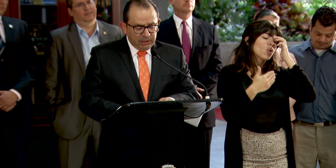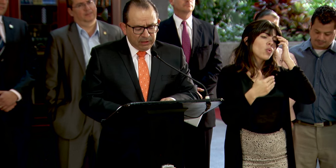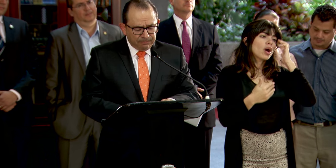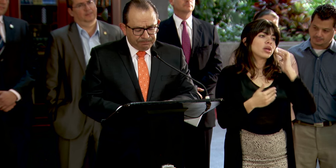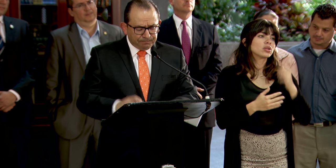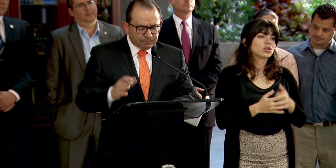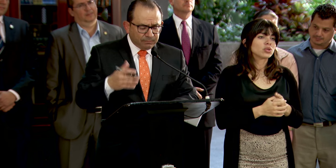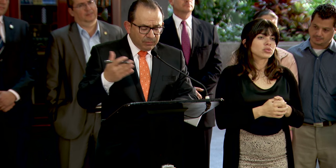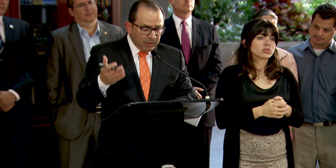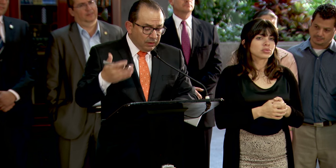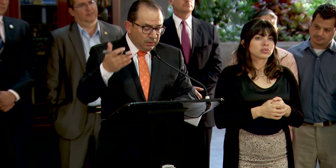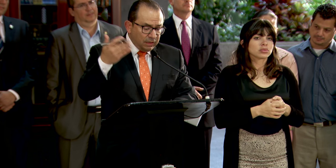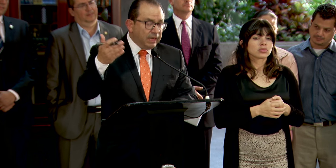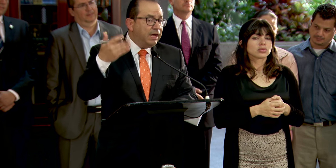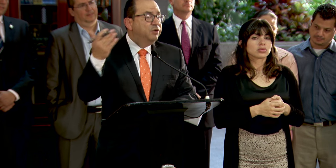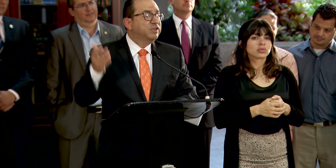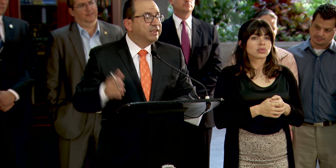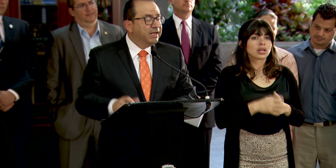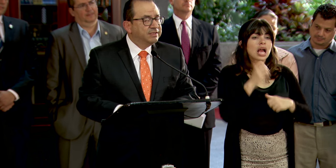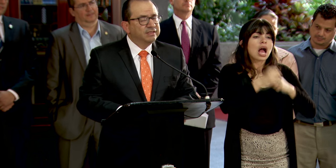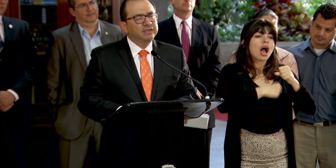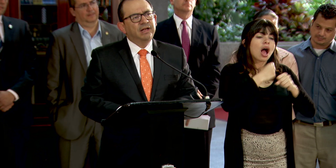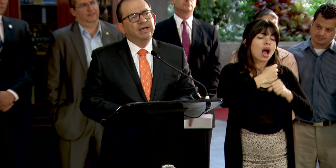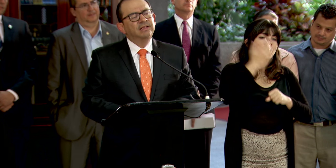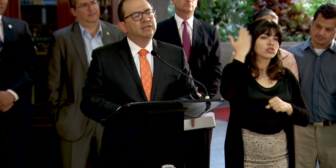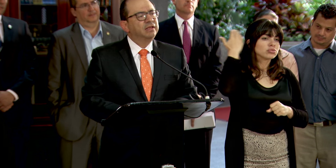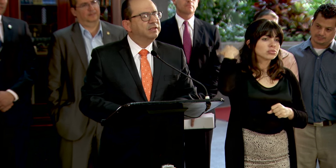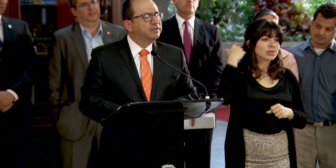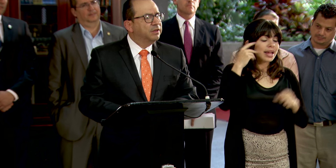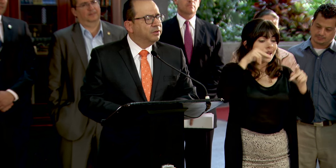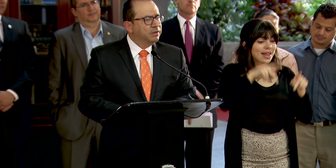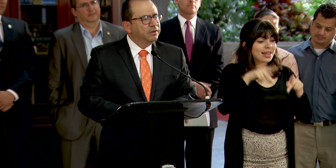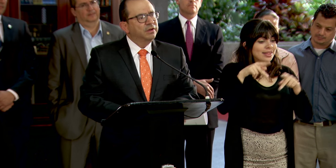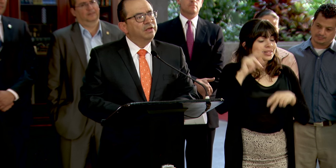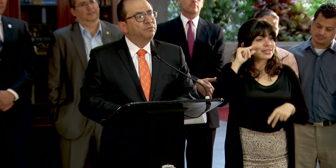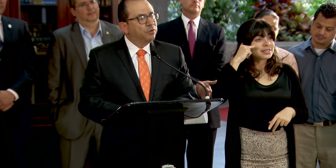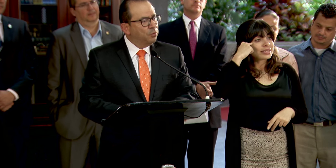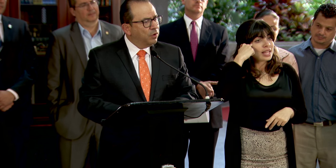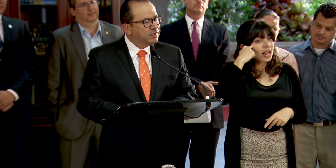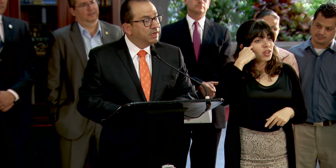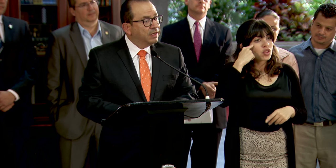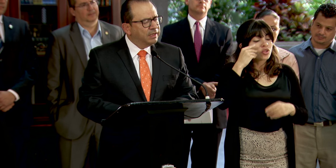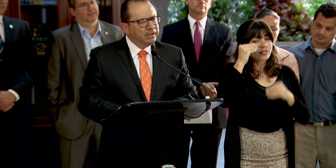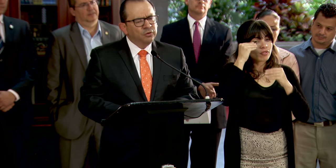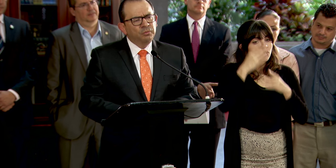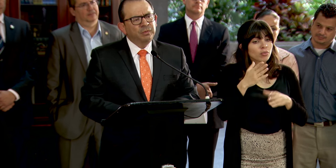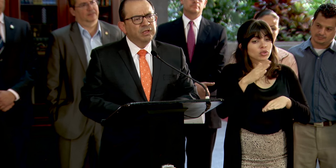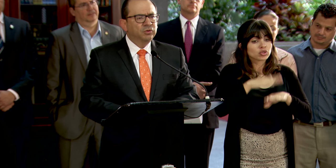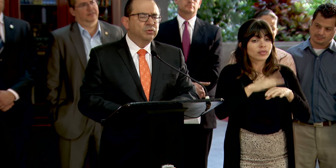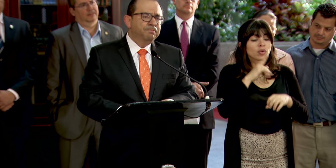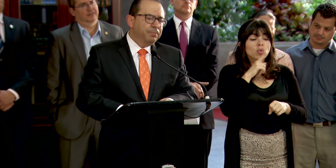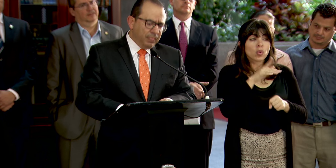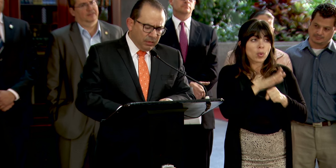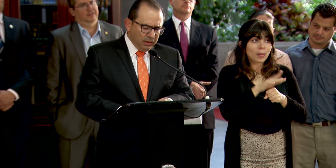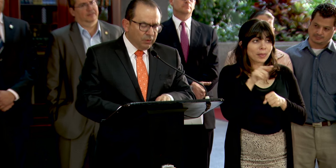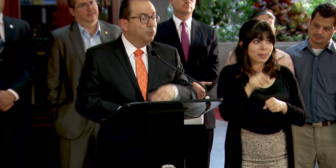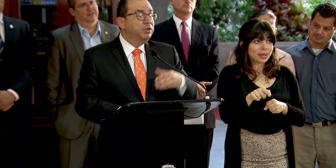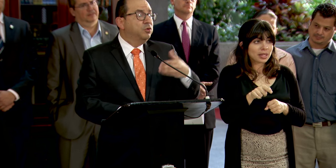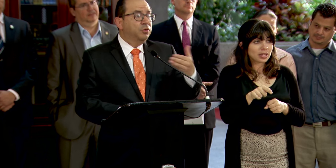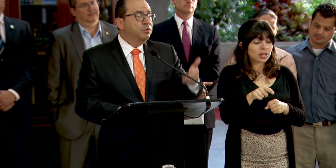años atrás el agente del Estado informó acerca del cumplimiento,